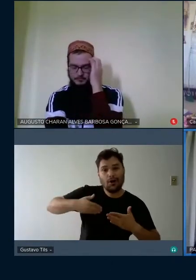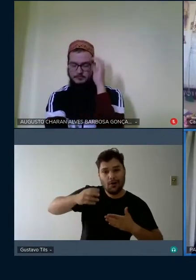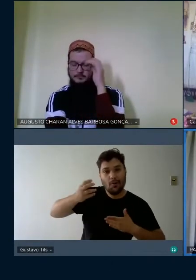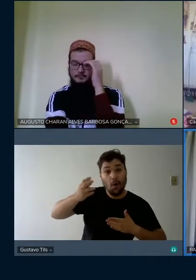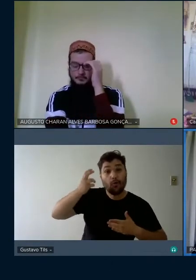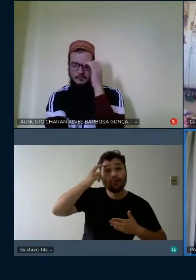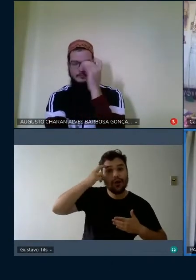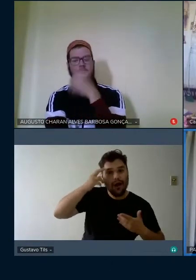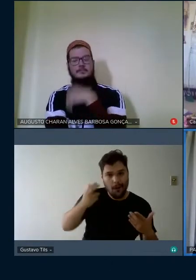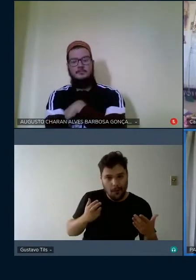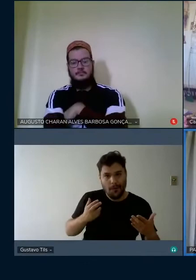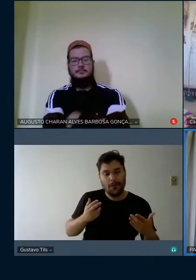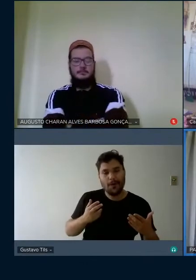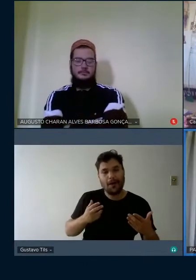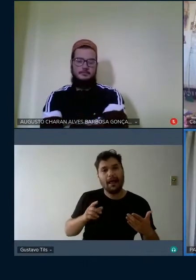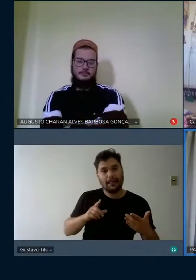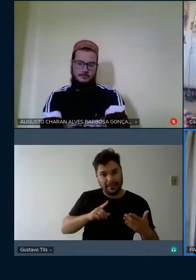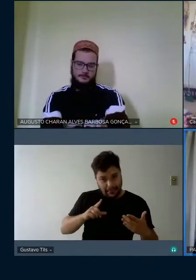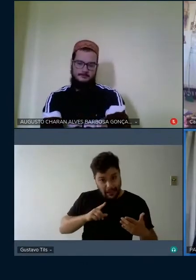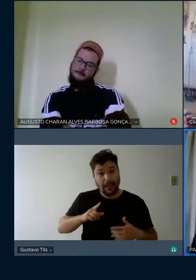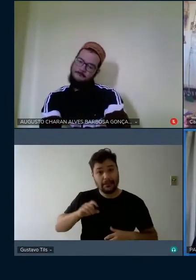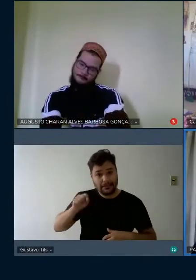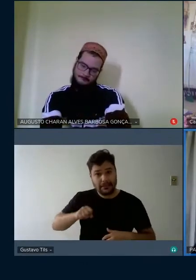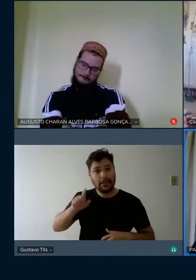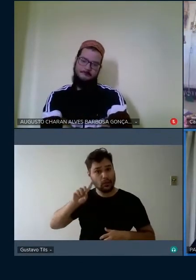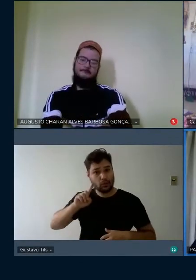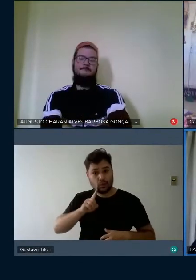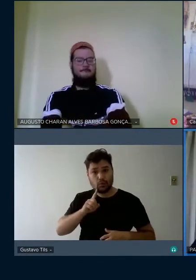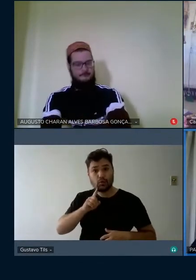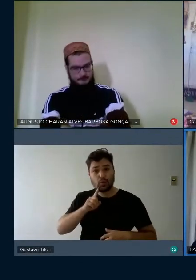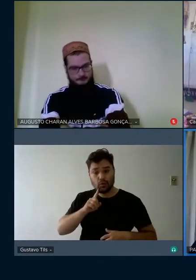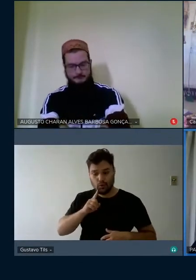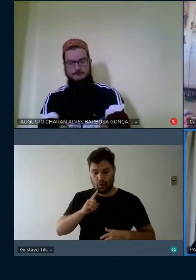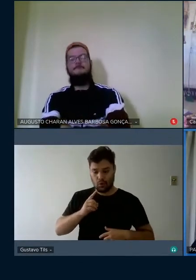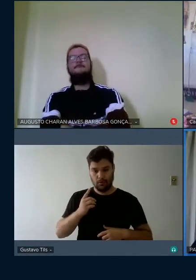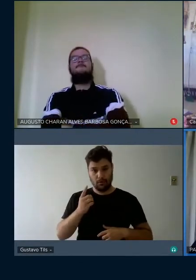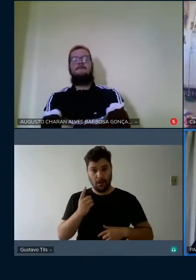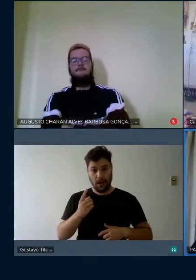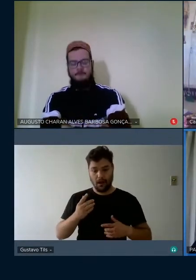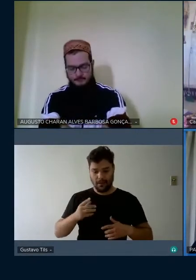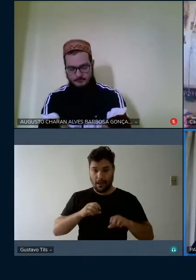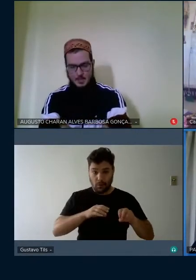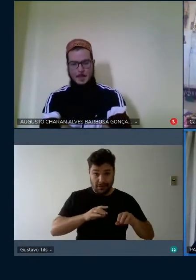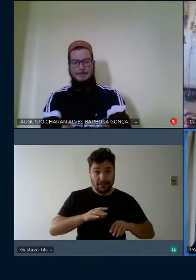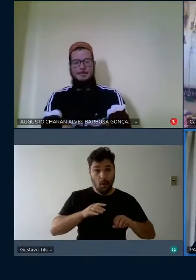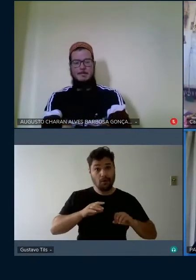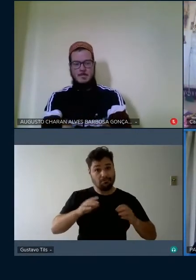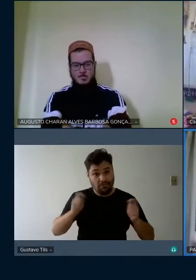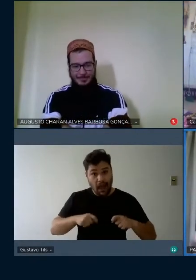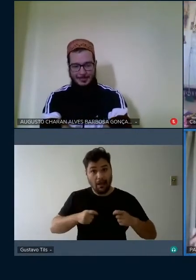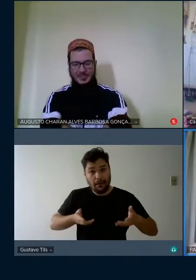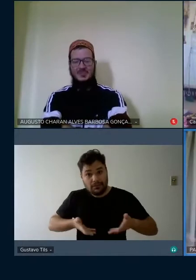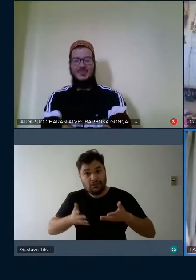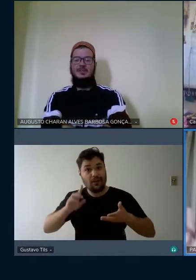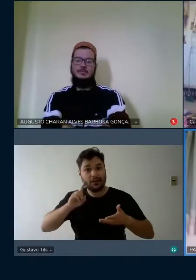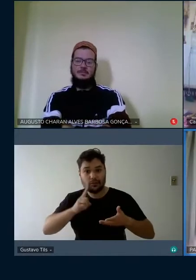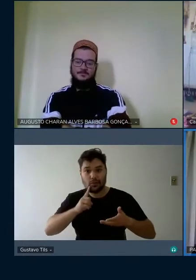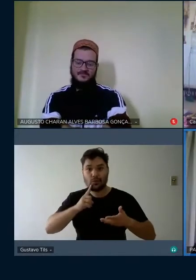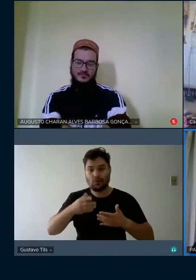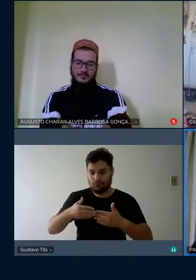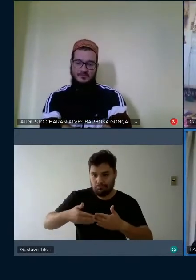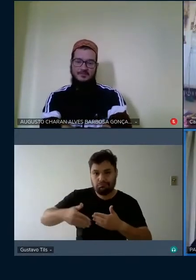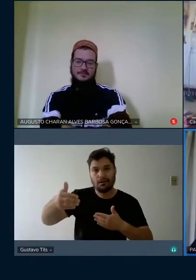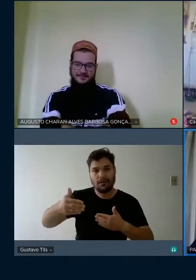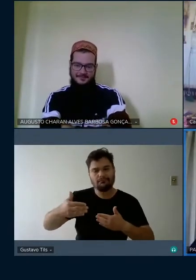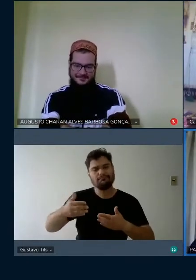para a pessoa surda antes e depois de Tatiana Ribeiro de Paula espero que o seu trabalho ganhe o mundo que você voe